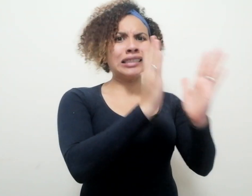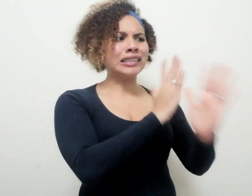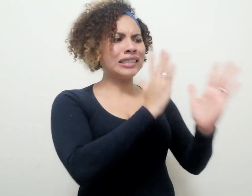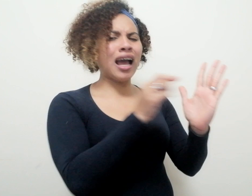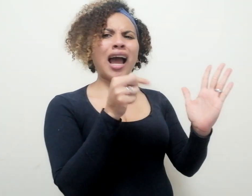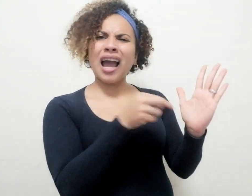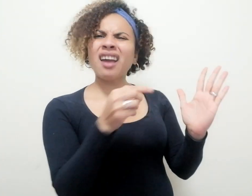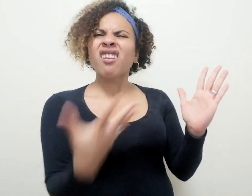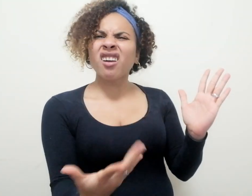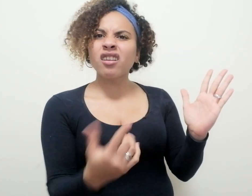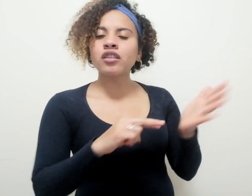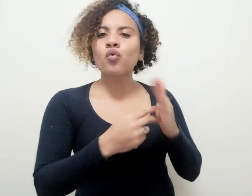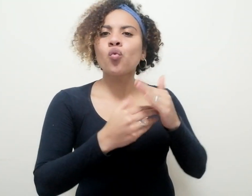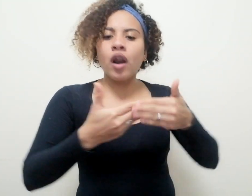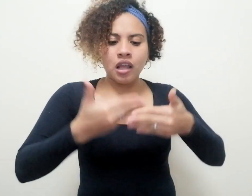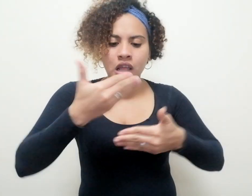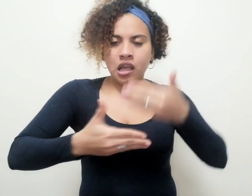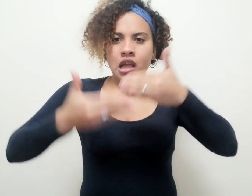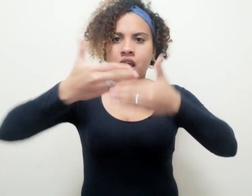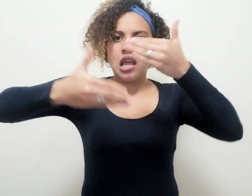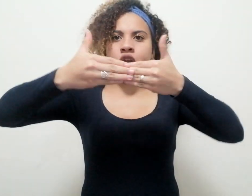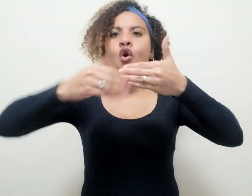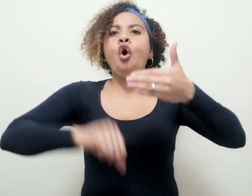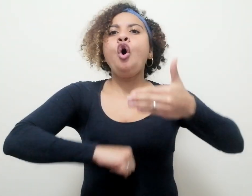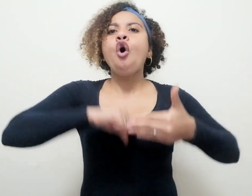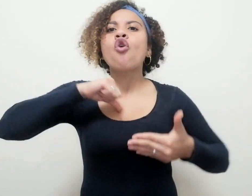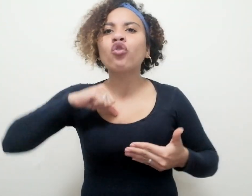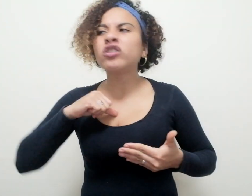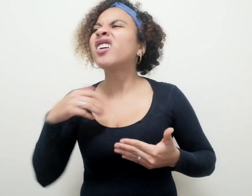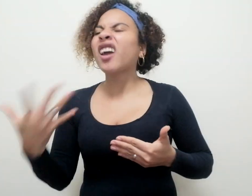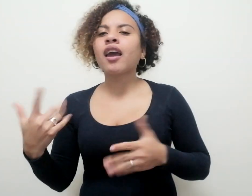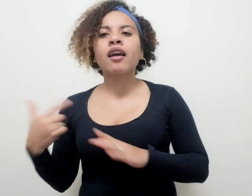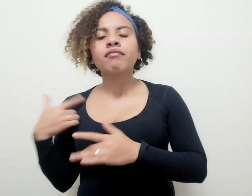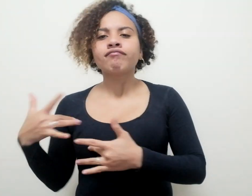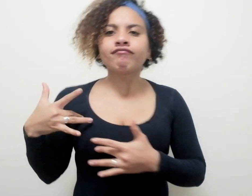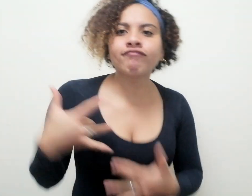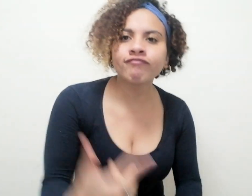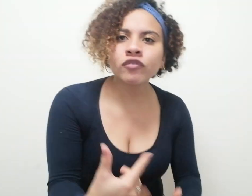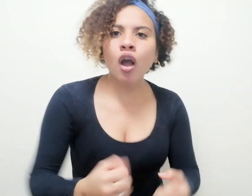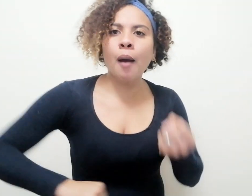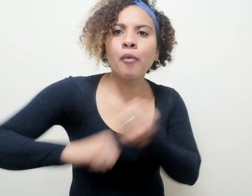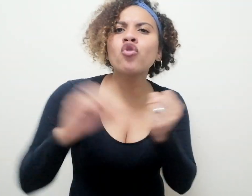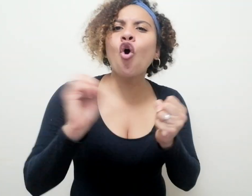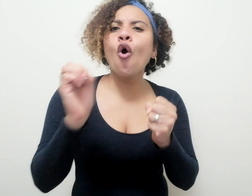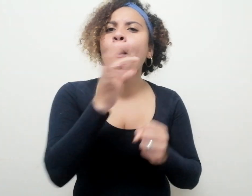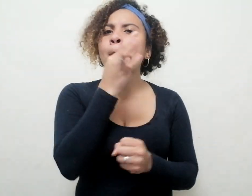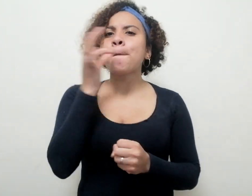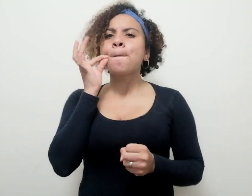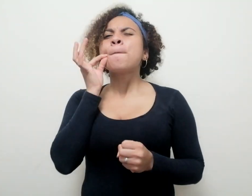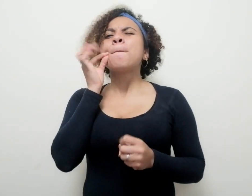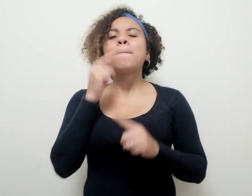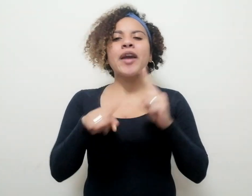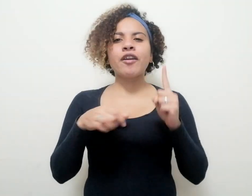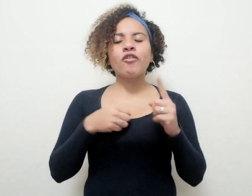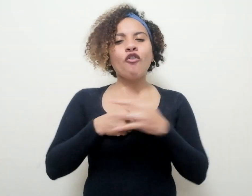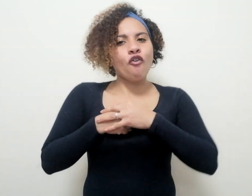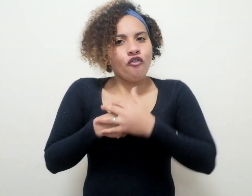levantando la barrera de un tierno orgullo espitalario o una complicidad honrada.